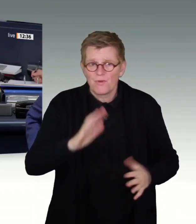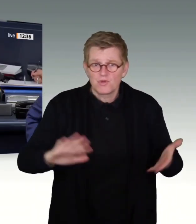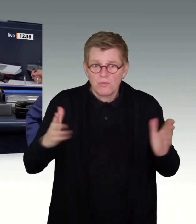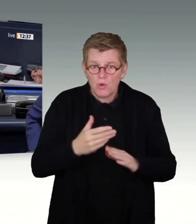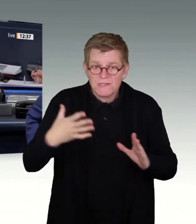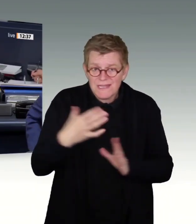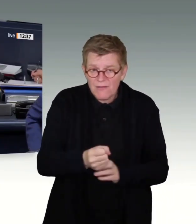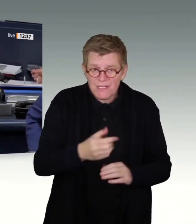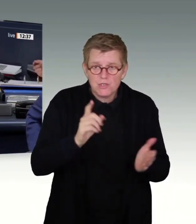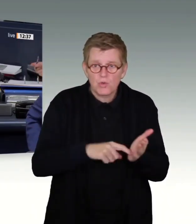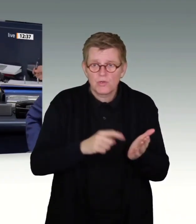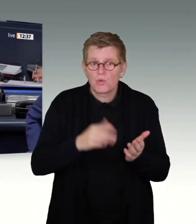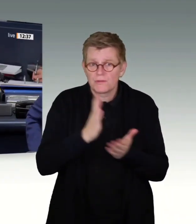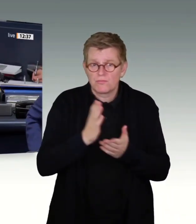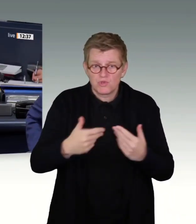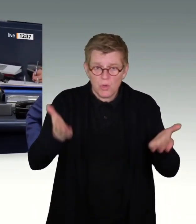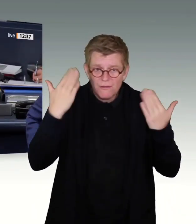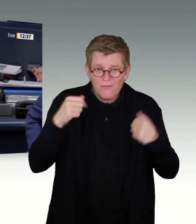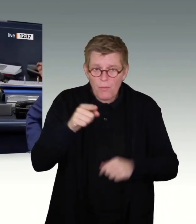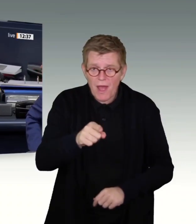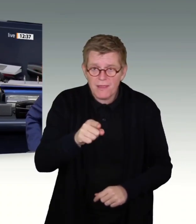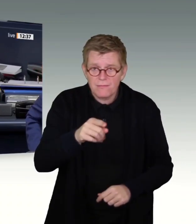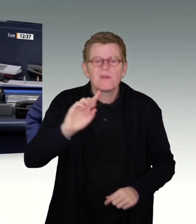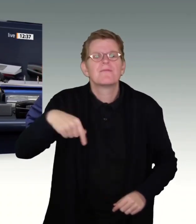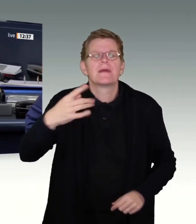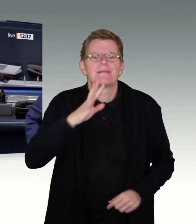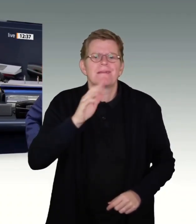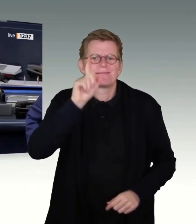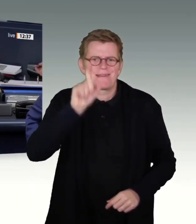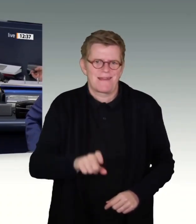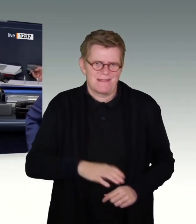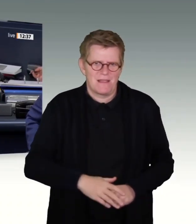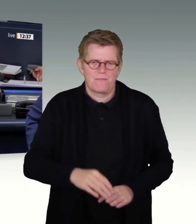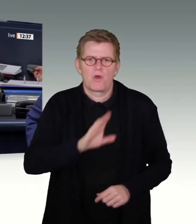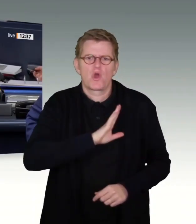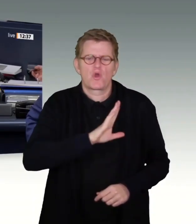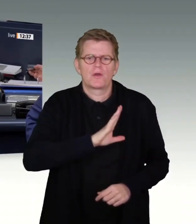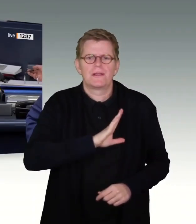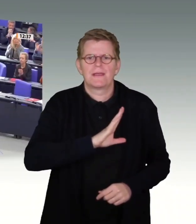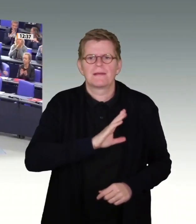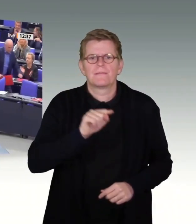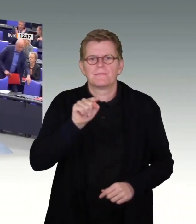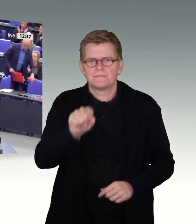Dann ist die nächste Rednerin in der Debatte die Kollegin Sonja Eichwede der SPD-Fraktion.